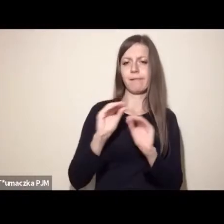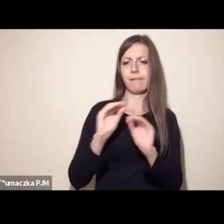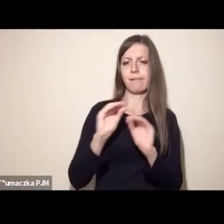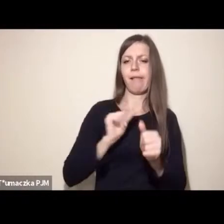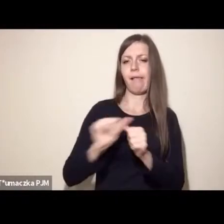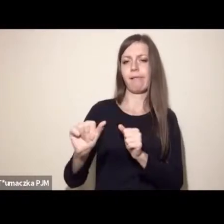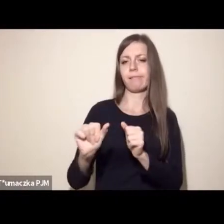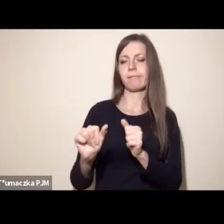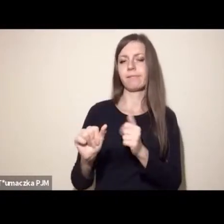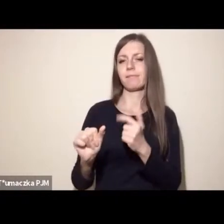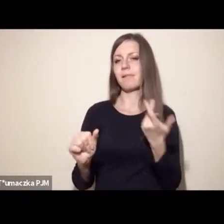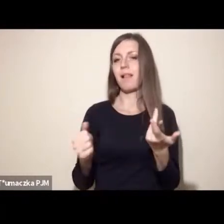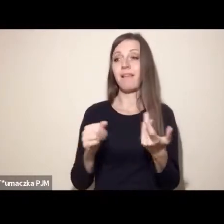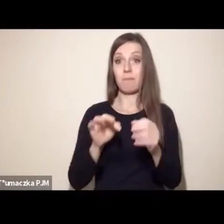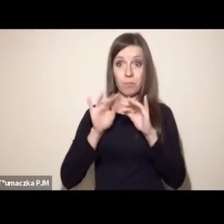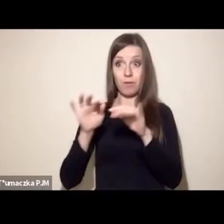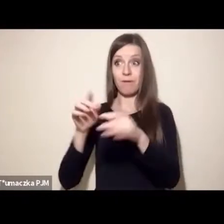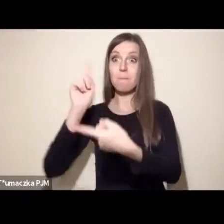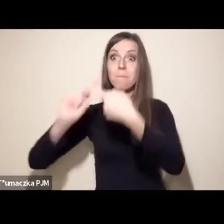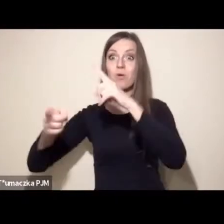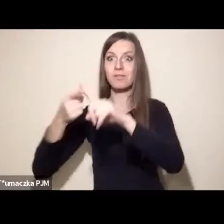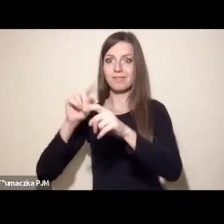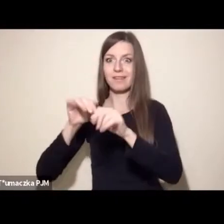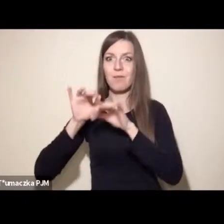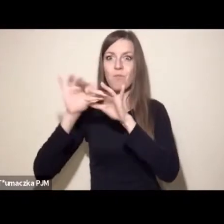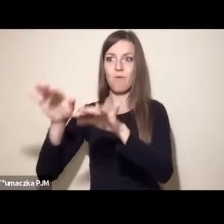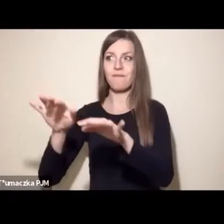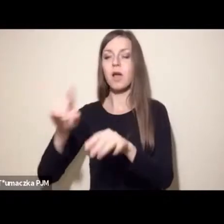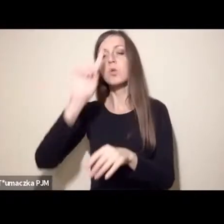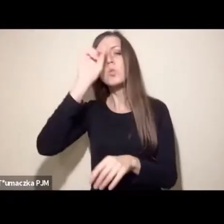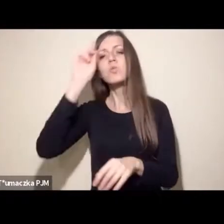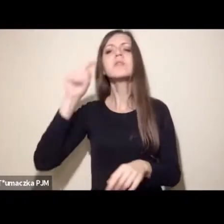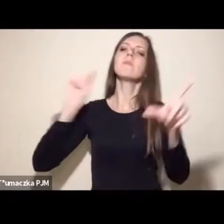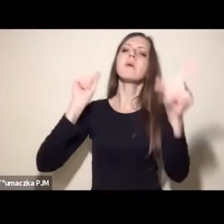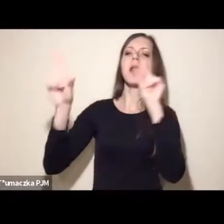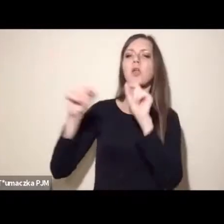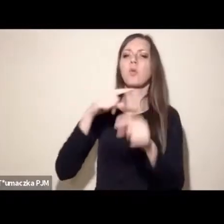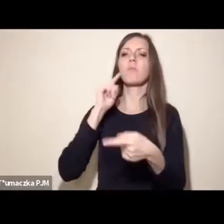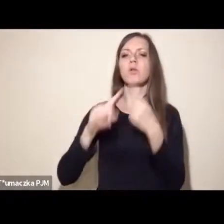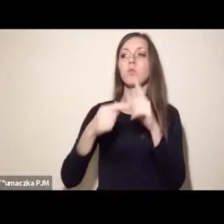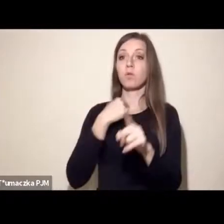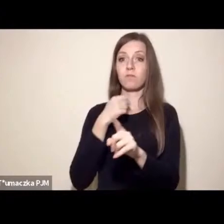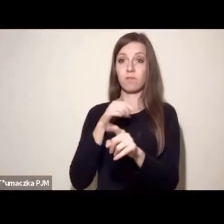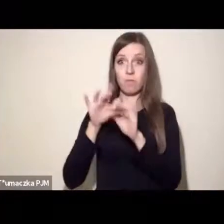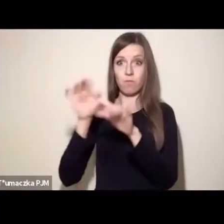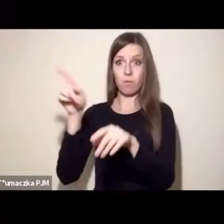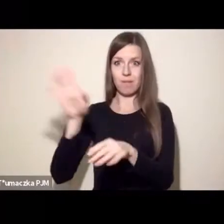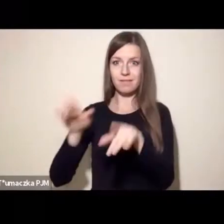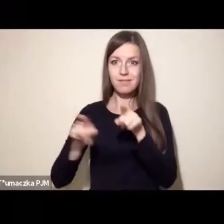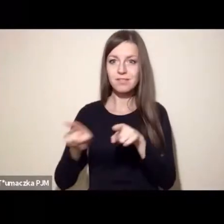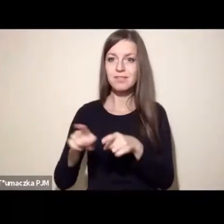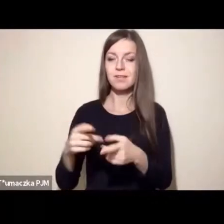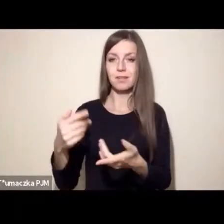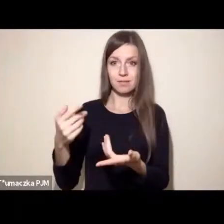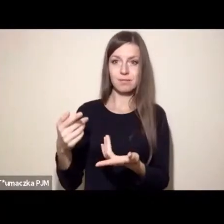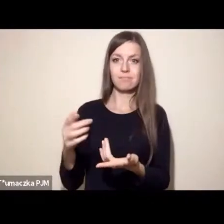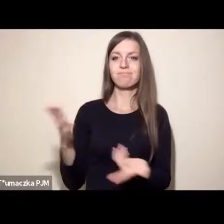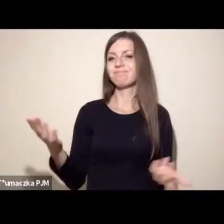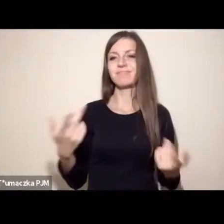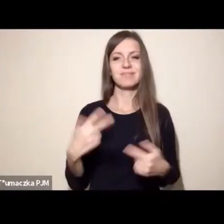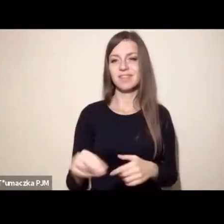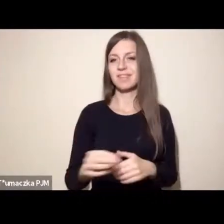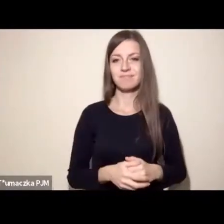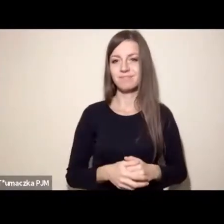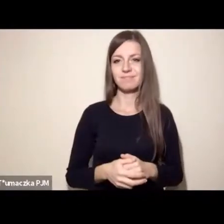większego wpływu na polityków wybieranych przez masy, czy też przez większości, no o czym dobrze w Polsce wiemy. I tu się zaczynają